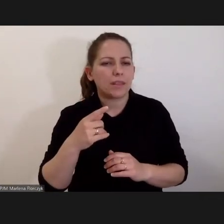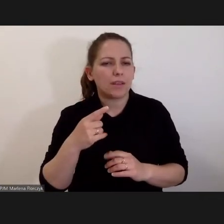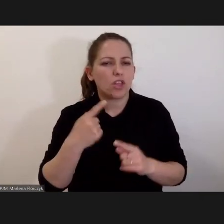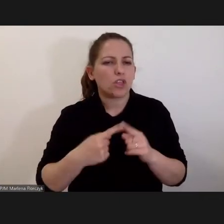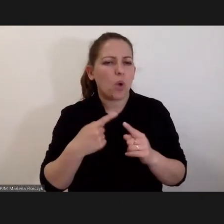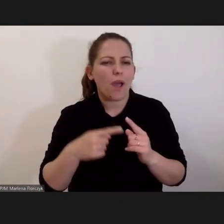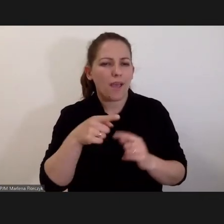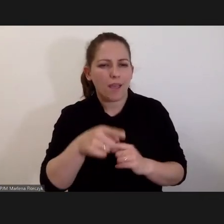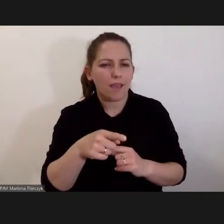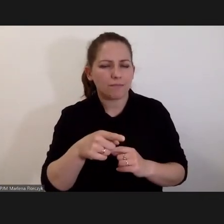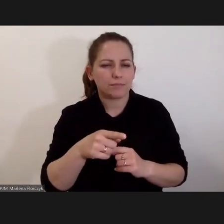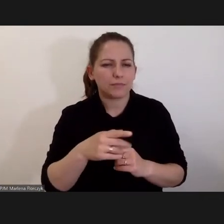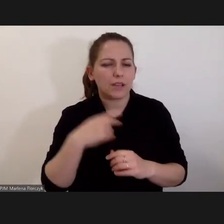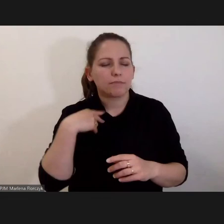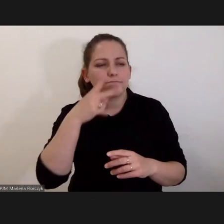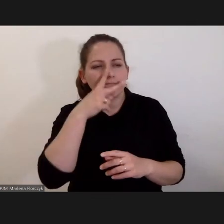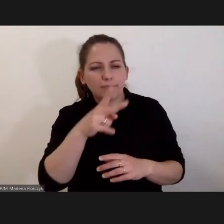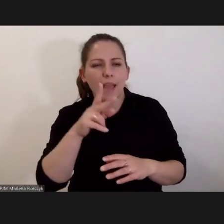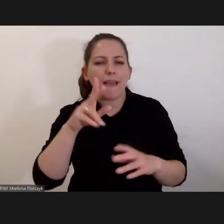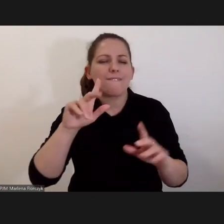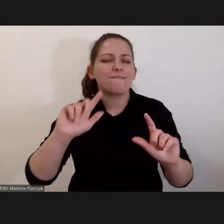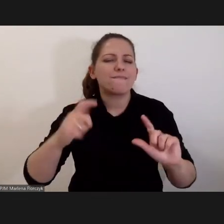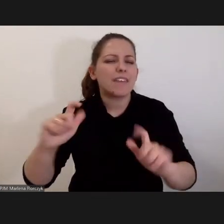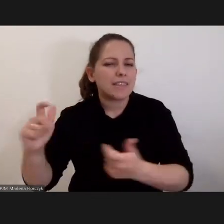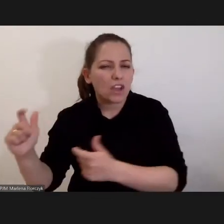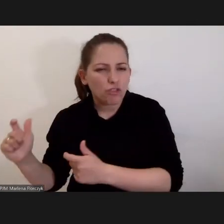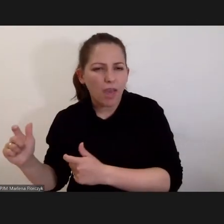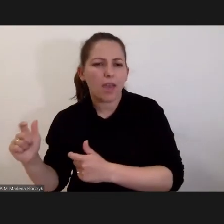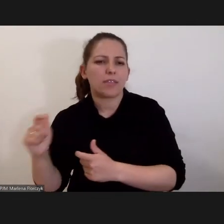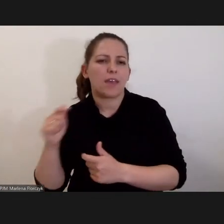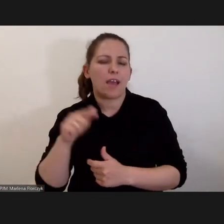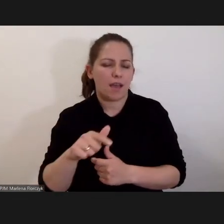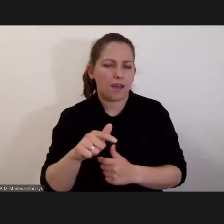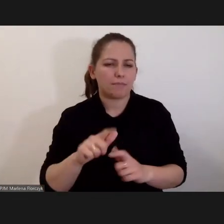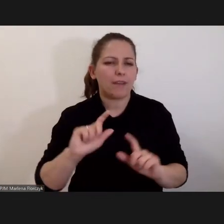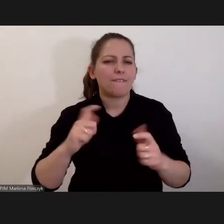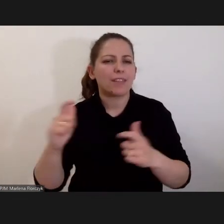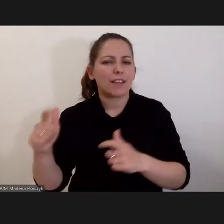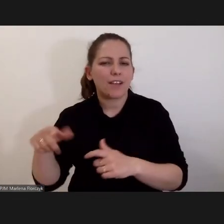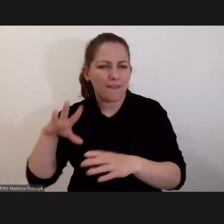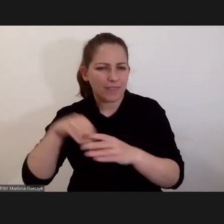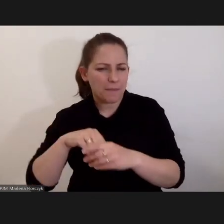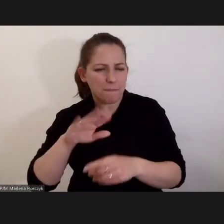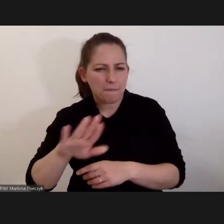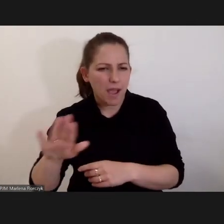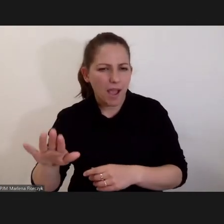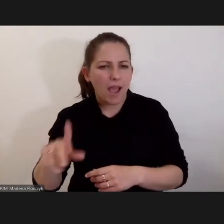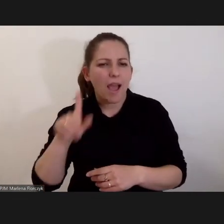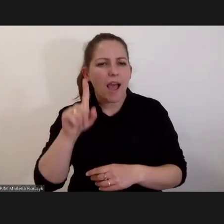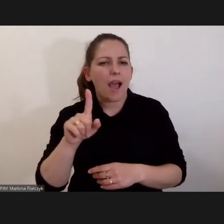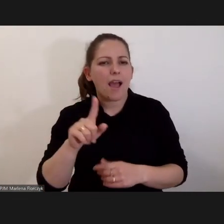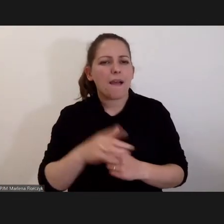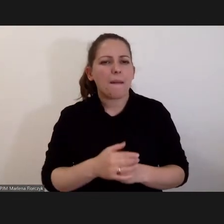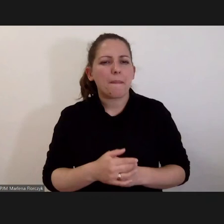z tego polskiego nurtu. Śledzę oczywiście wydarzenia, które mają miejsce, natomiast nie śledzę tych wszystkich projektów, które